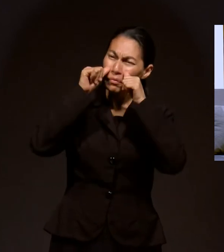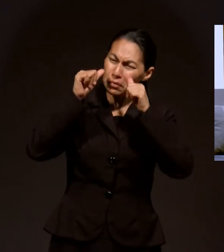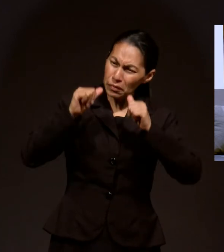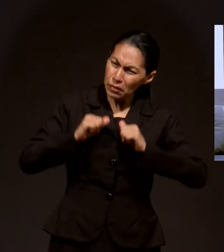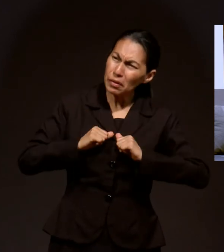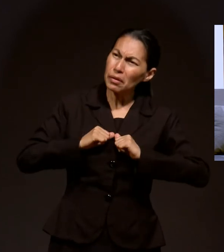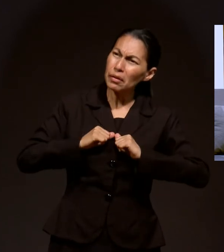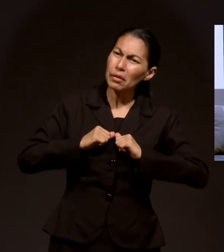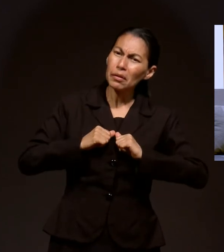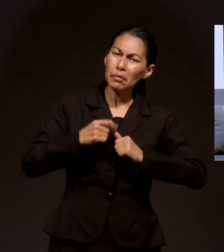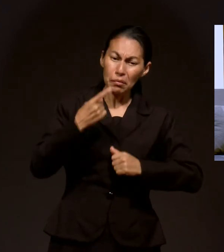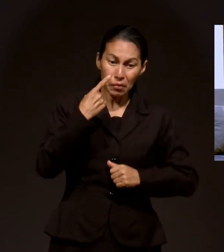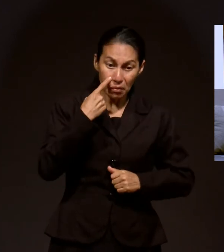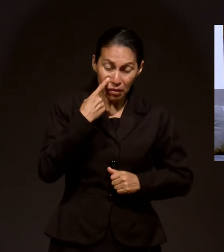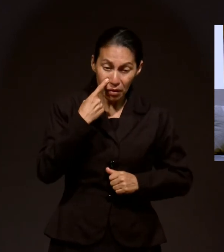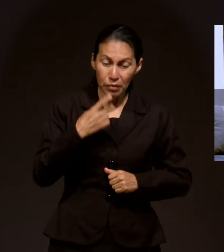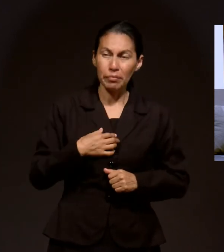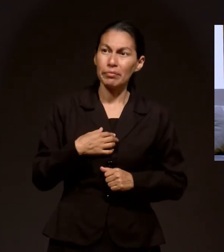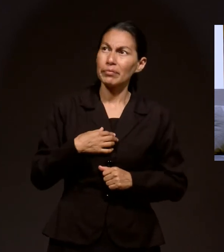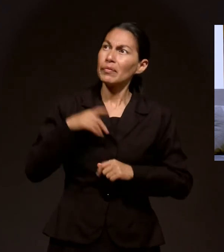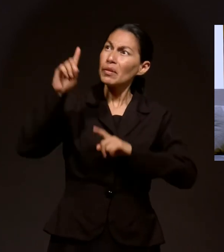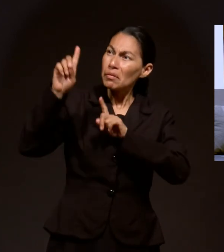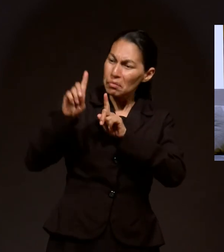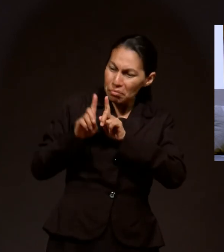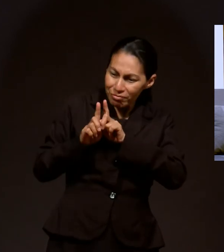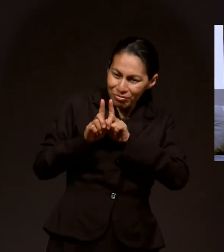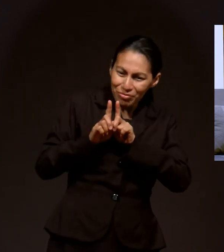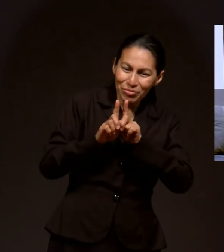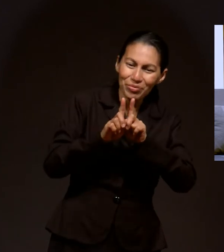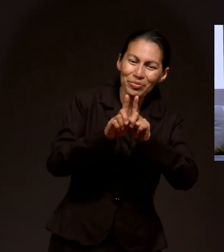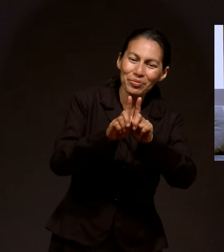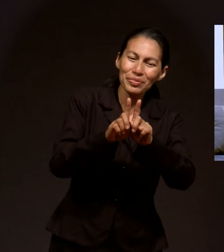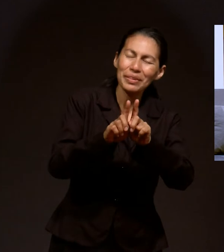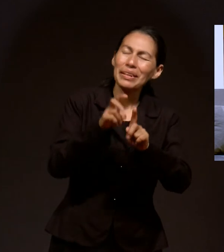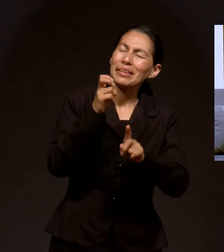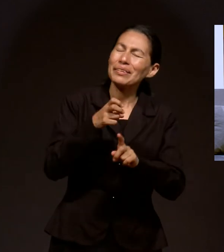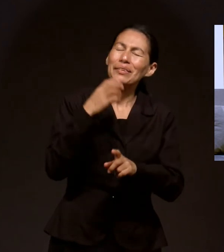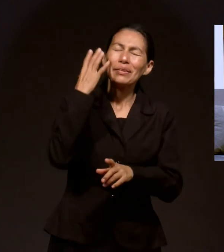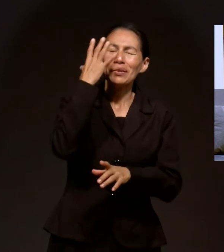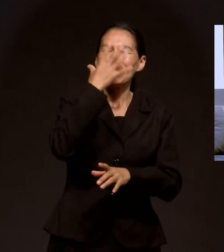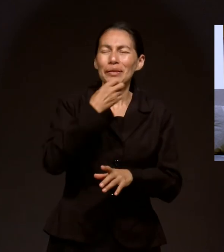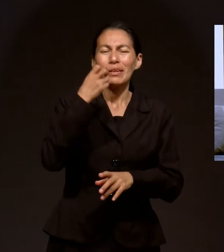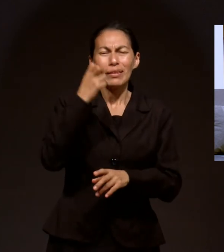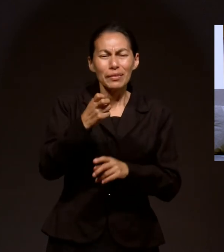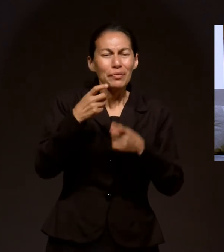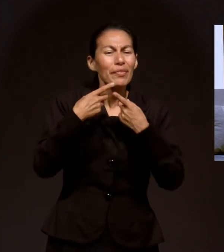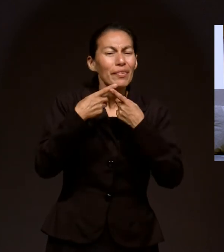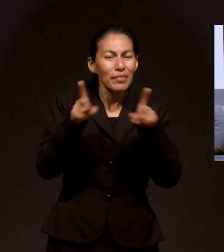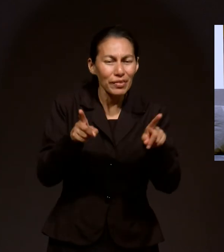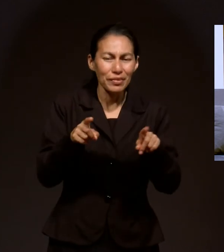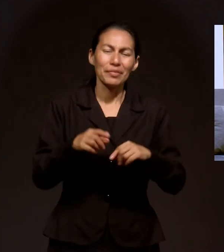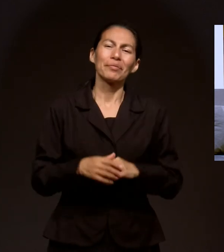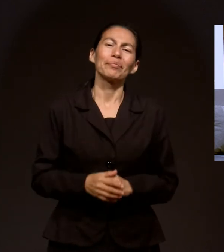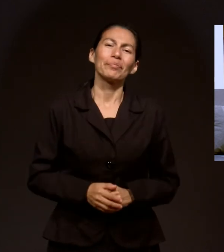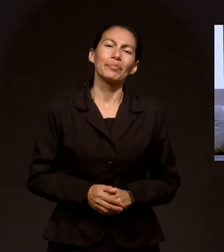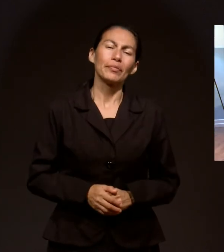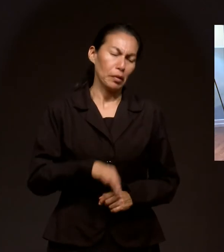escucha, te ve. Un Dios que puede caminar contigo. Hablar con un ser así hace la diferencia.